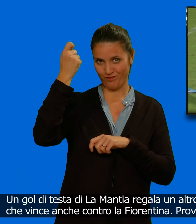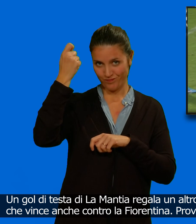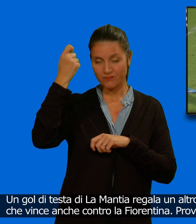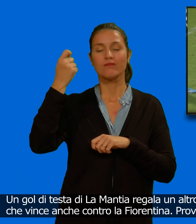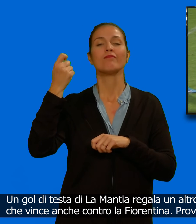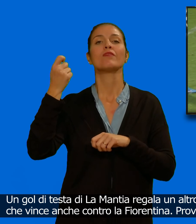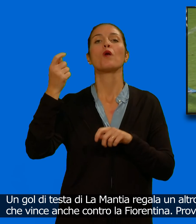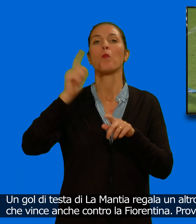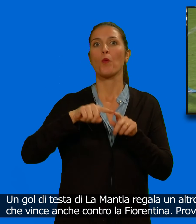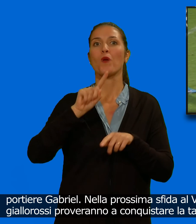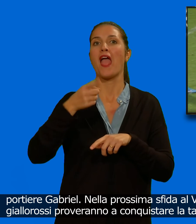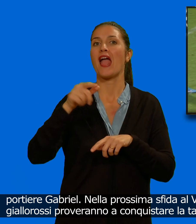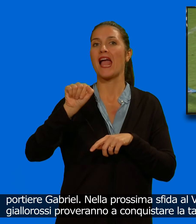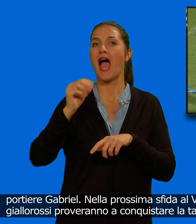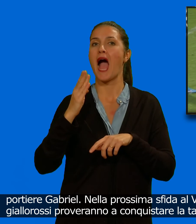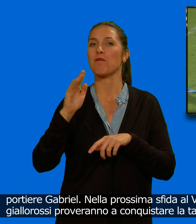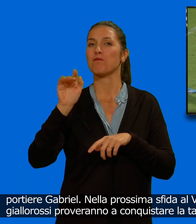Providenziali le parate del portiere Gabriel.